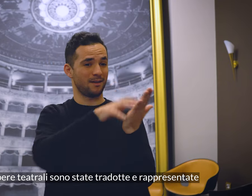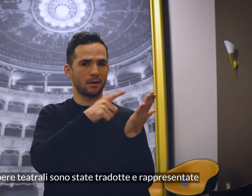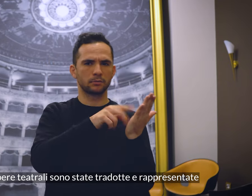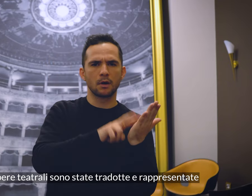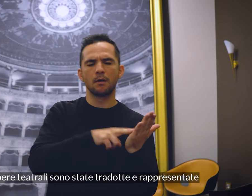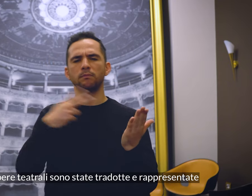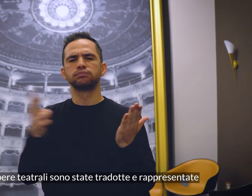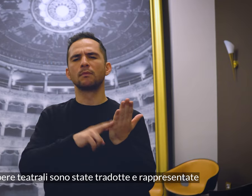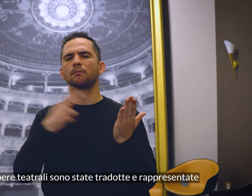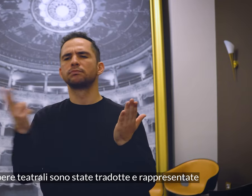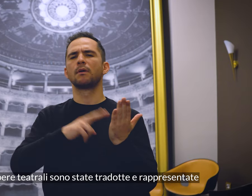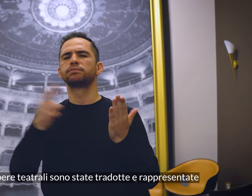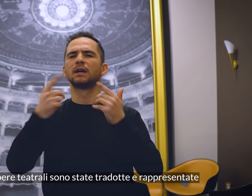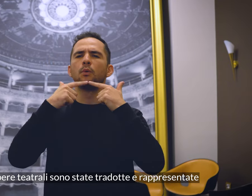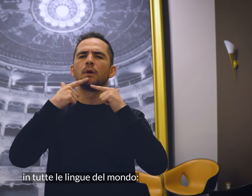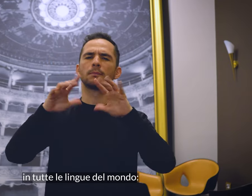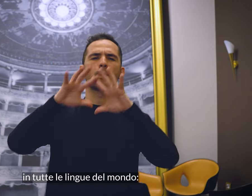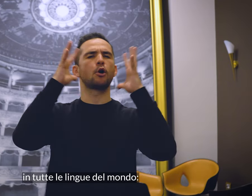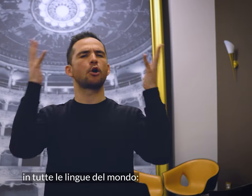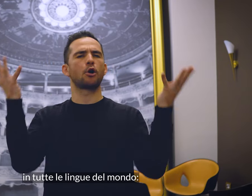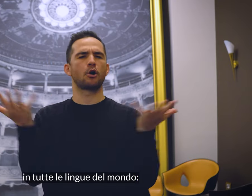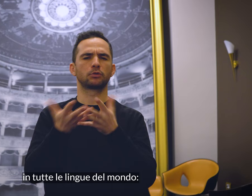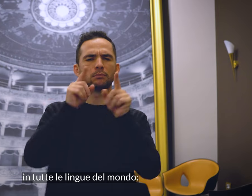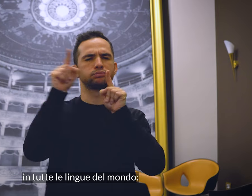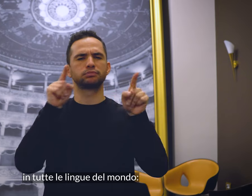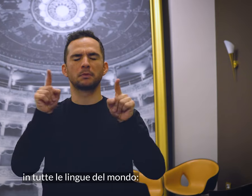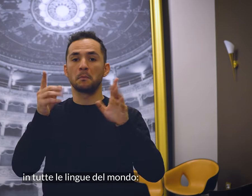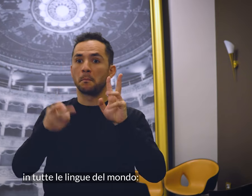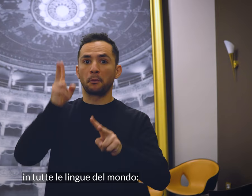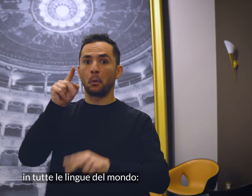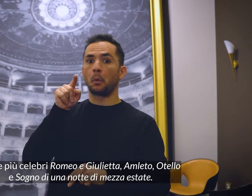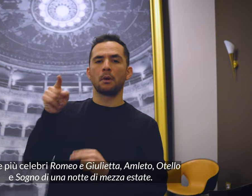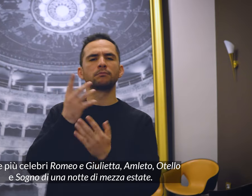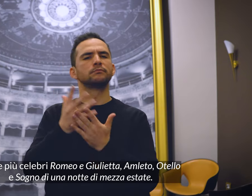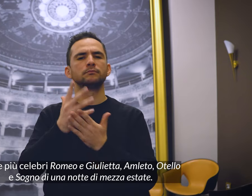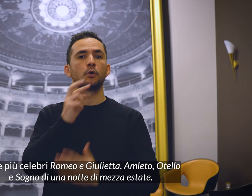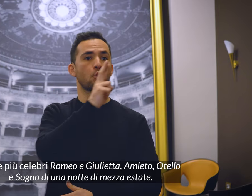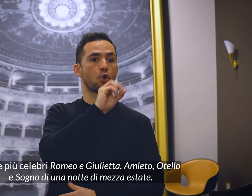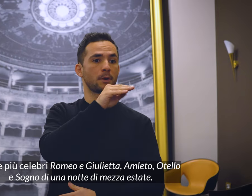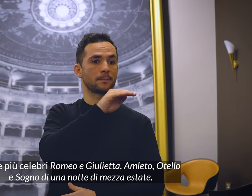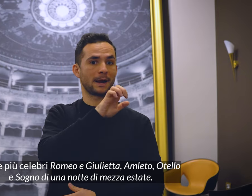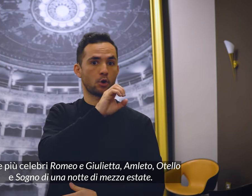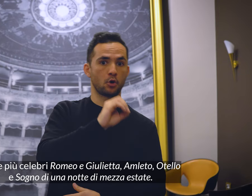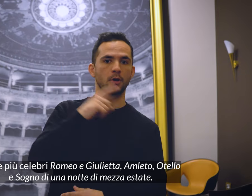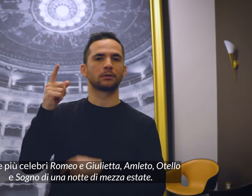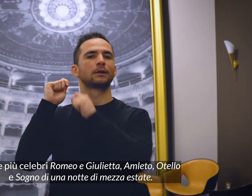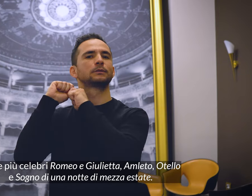tradotte e rappresentate in tutte le lingue del mondo, tra le più celebri Romeo e Giulietta,